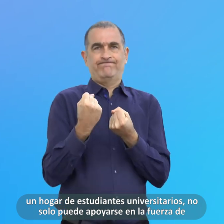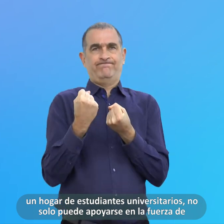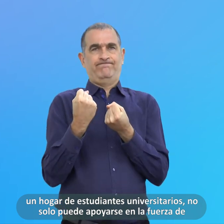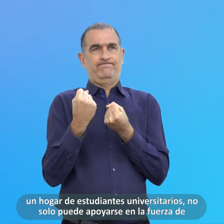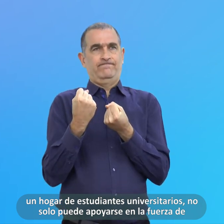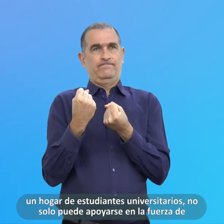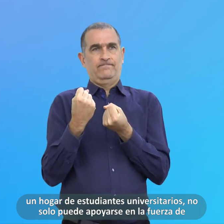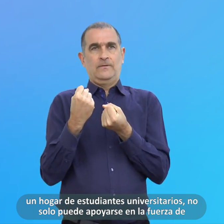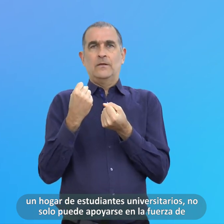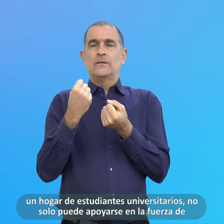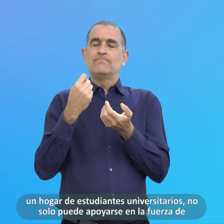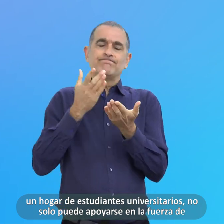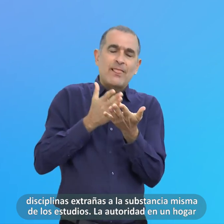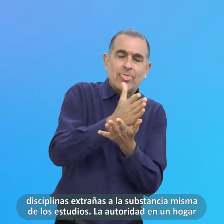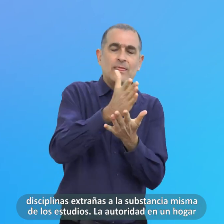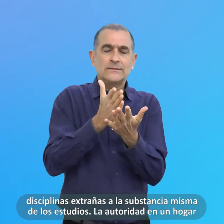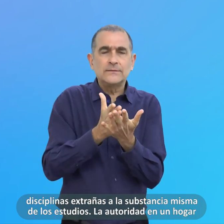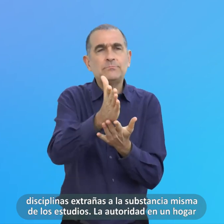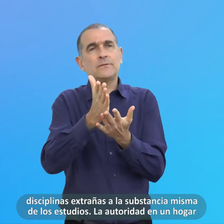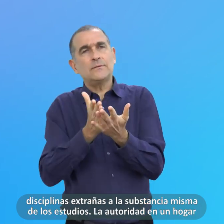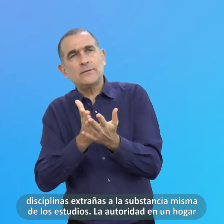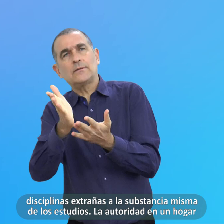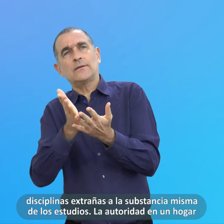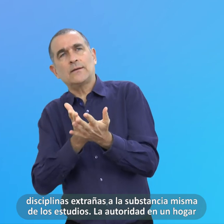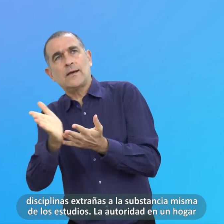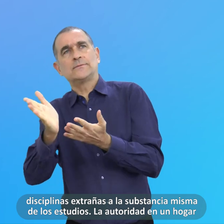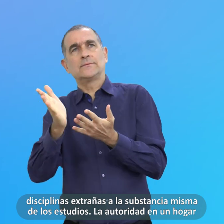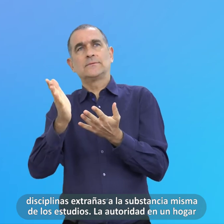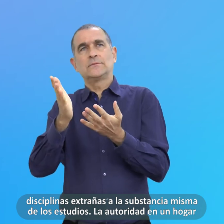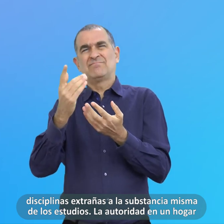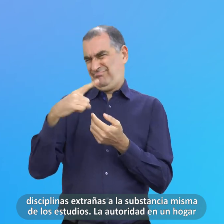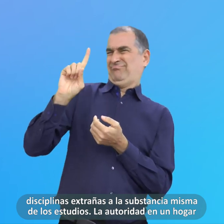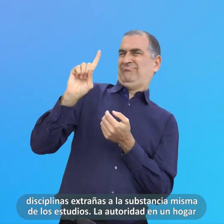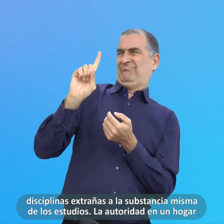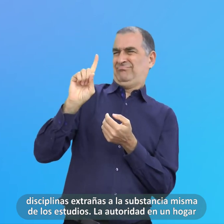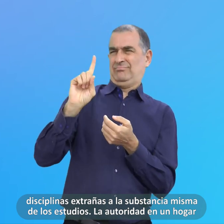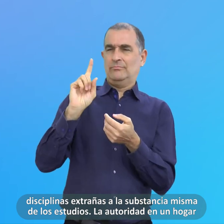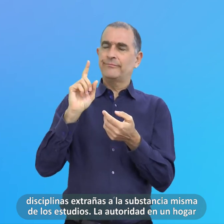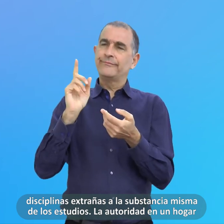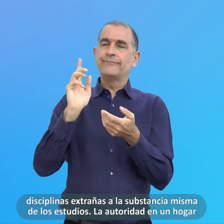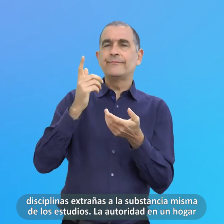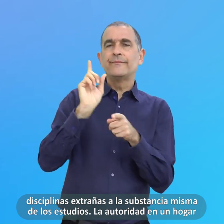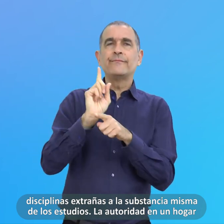De disciplinas extrañas A la sustancia misma